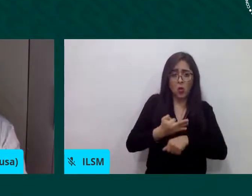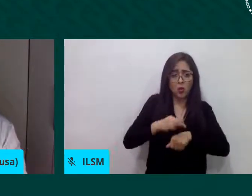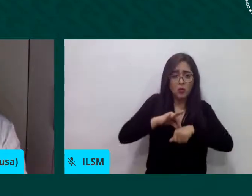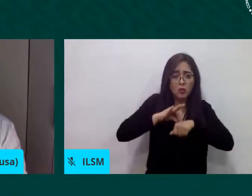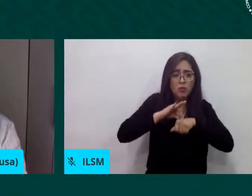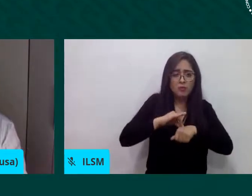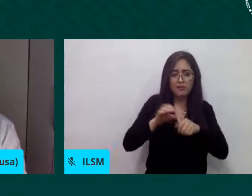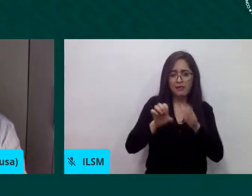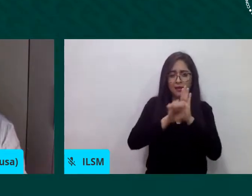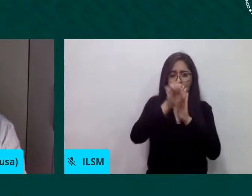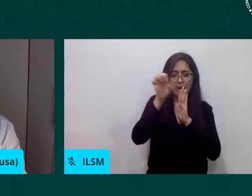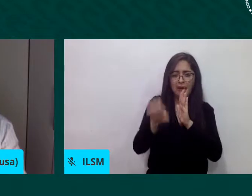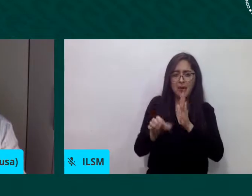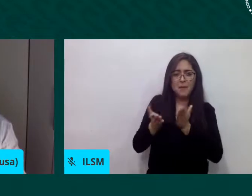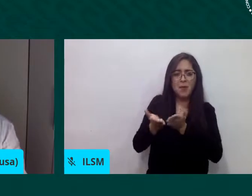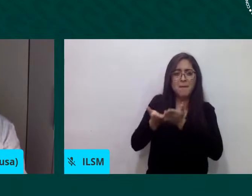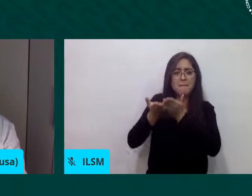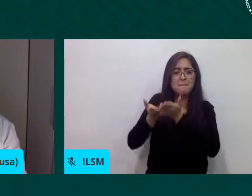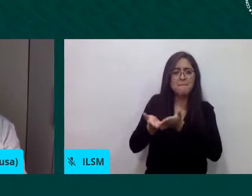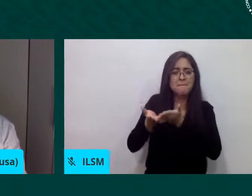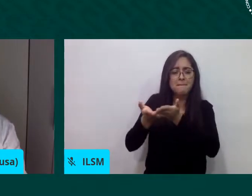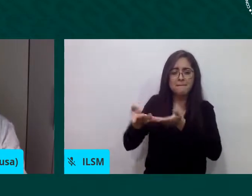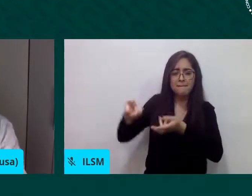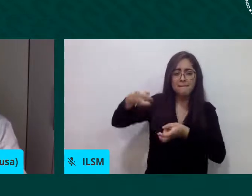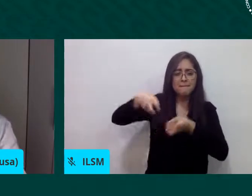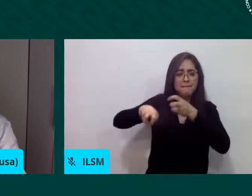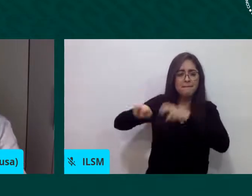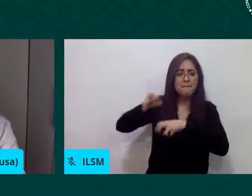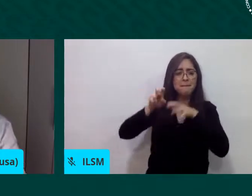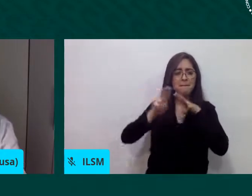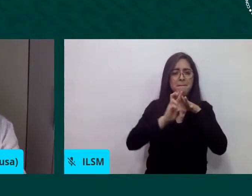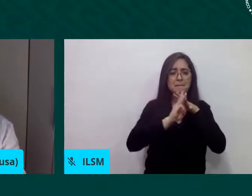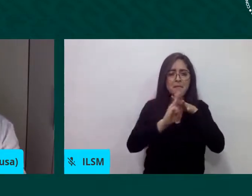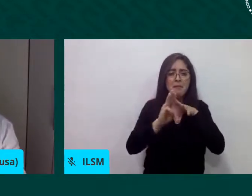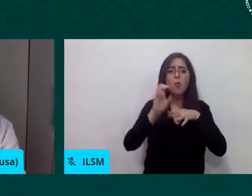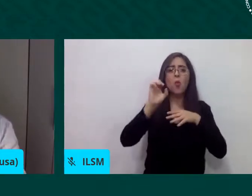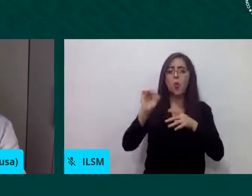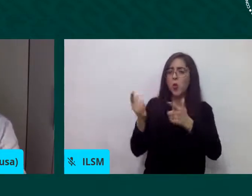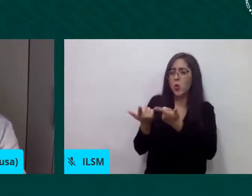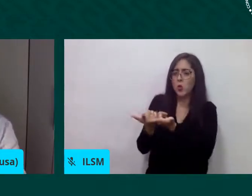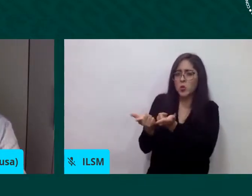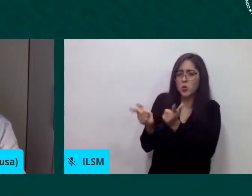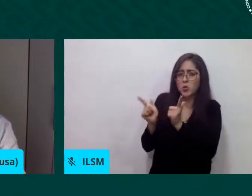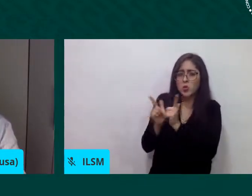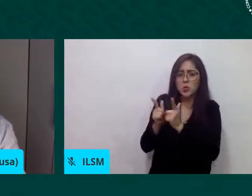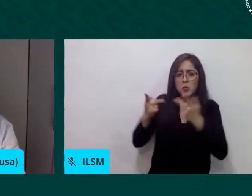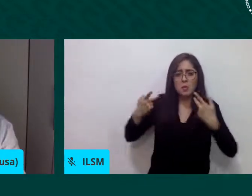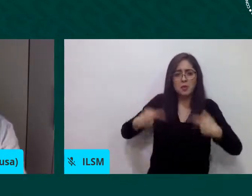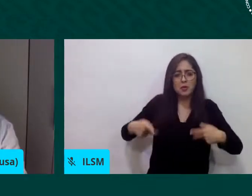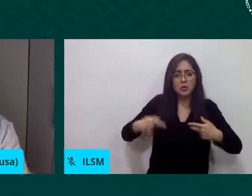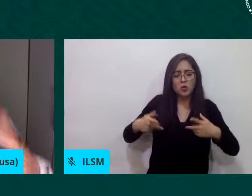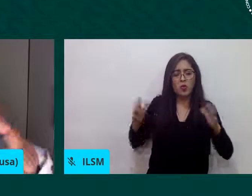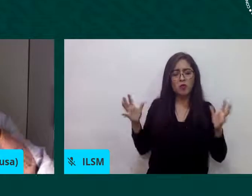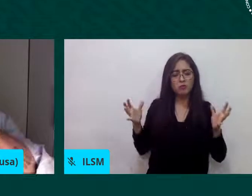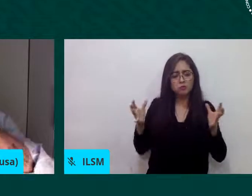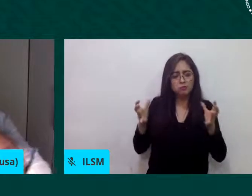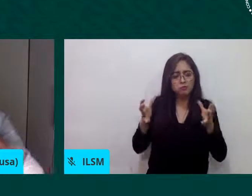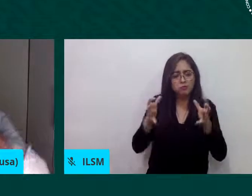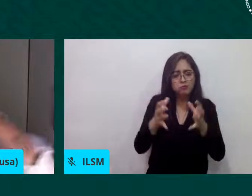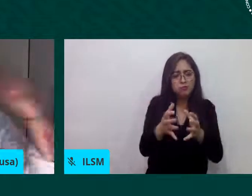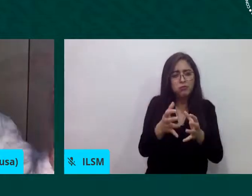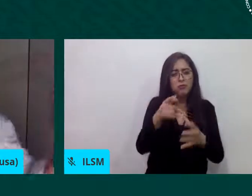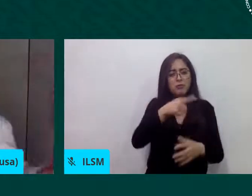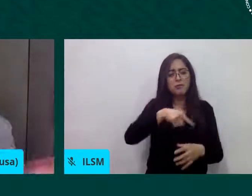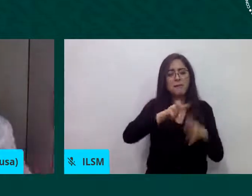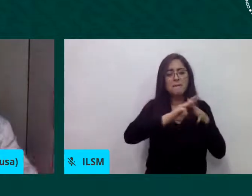migrantes es lo mismo de lo que 50 en el 1950 era un transatlántico con italianos